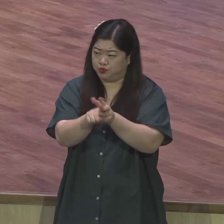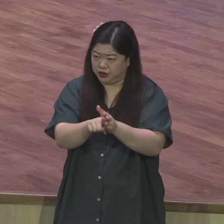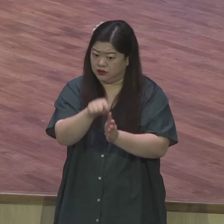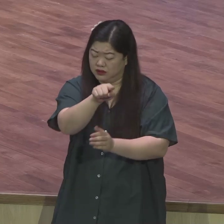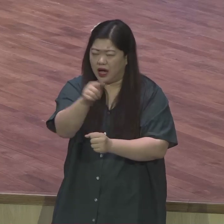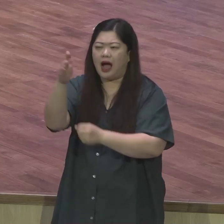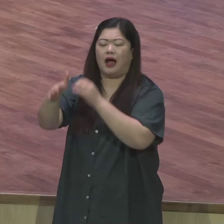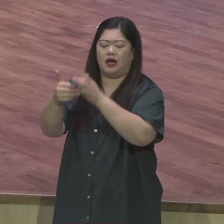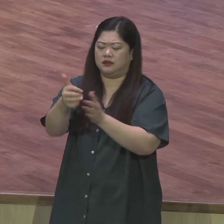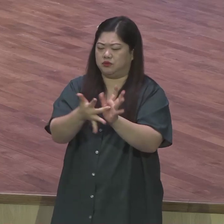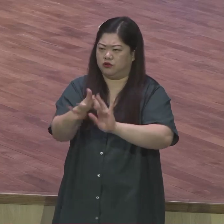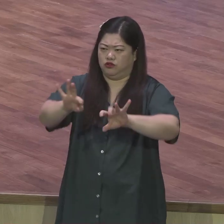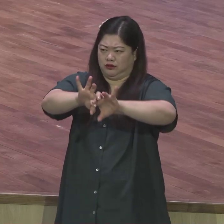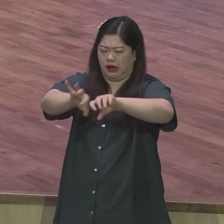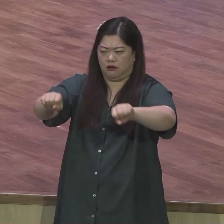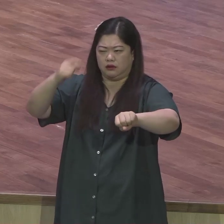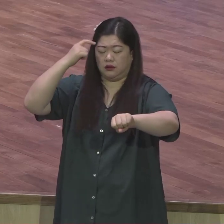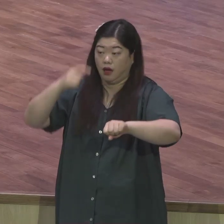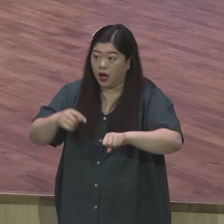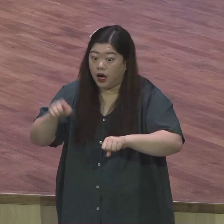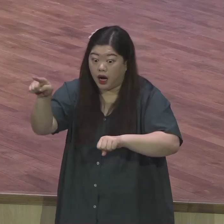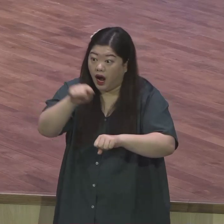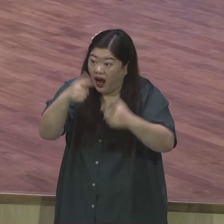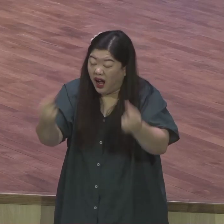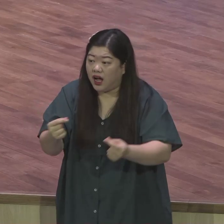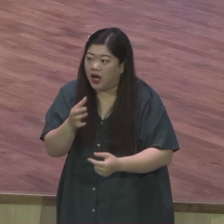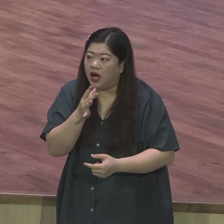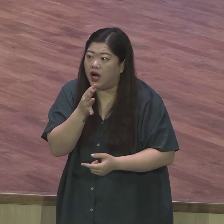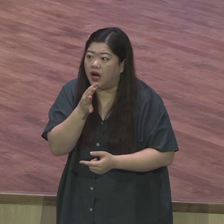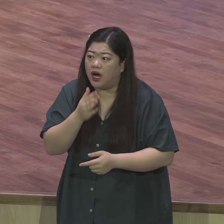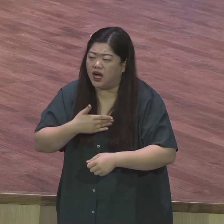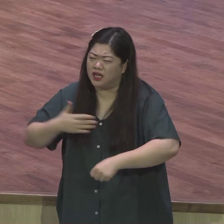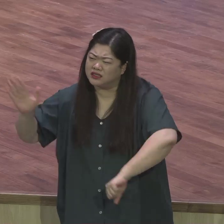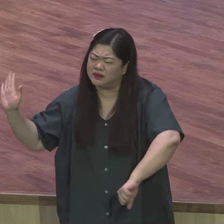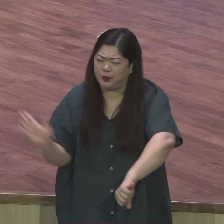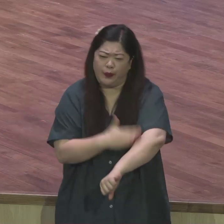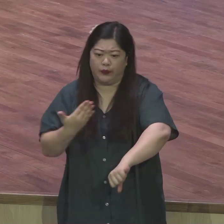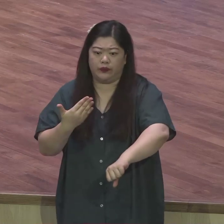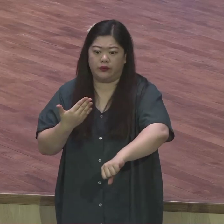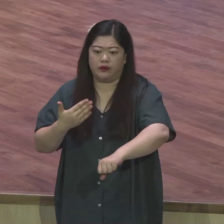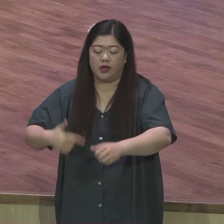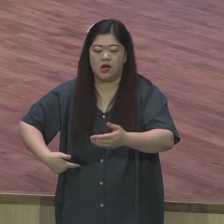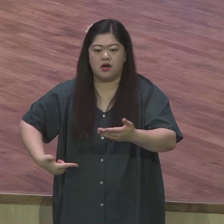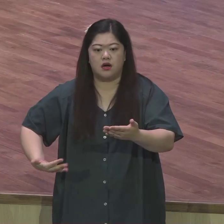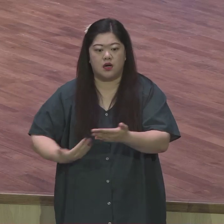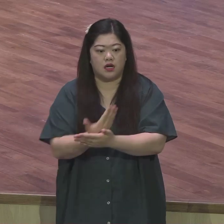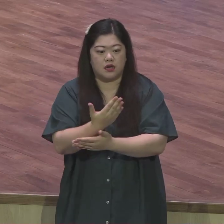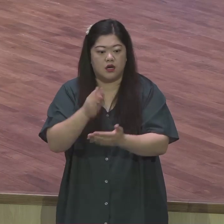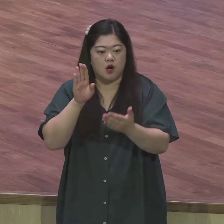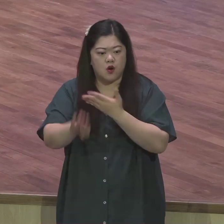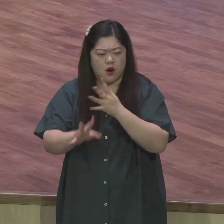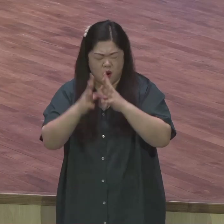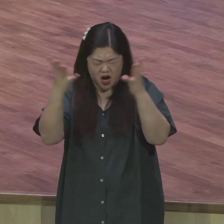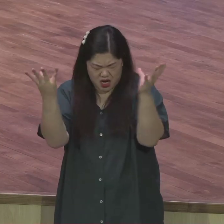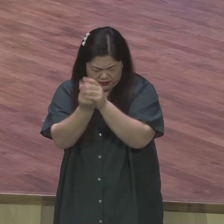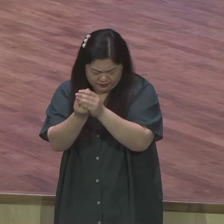이야 이분이 그리스도구나 그날 이후로 그 장면 이후로